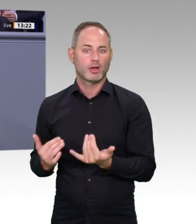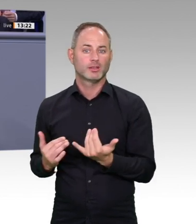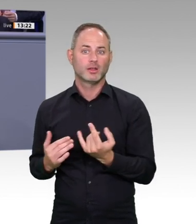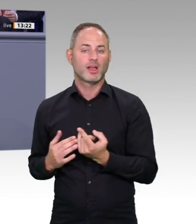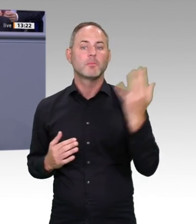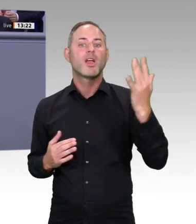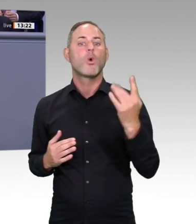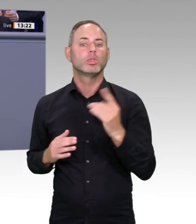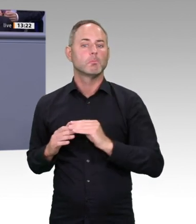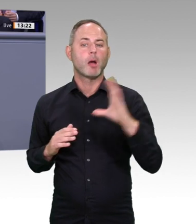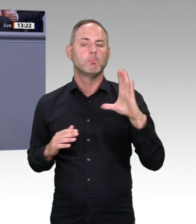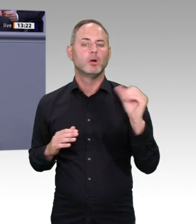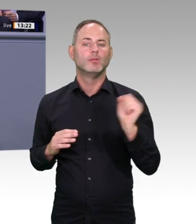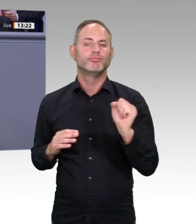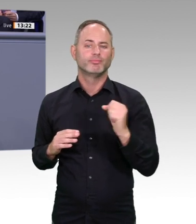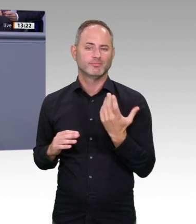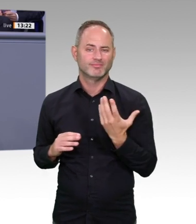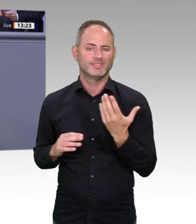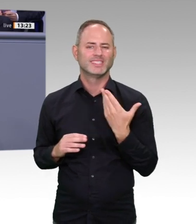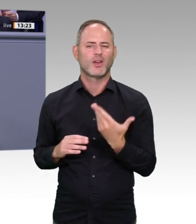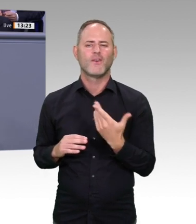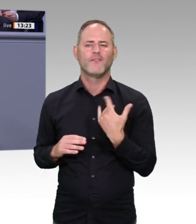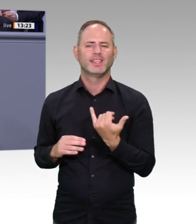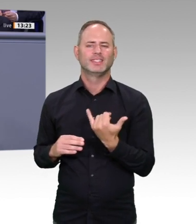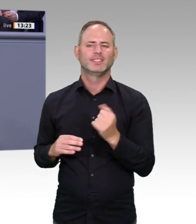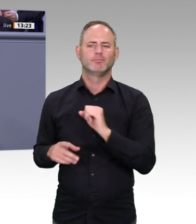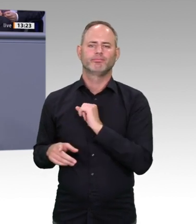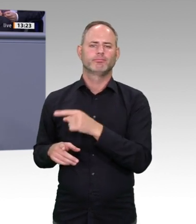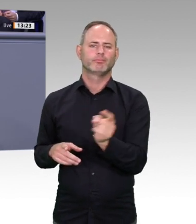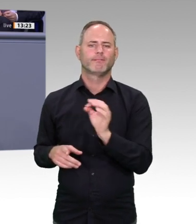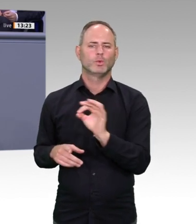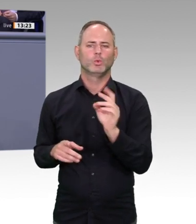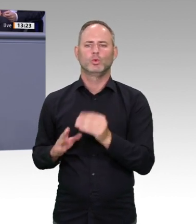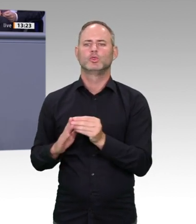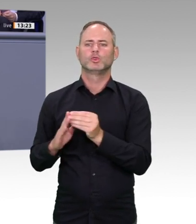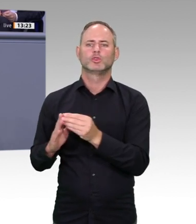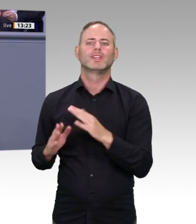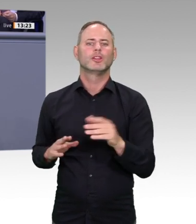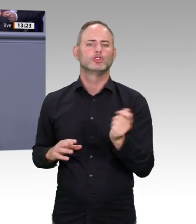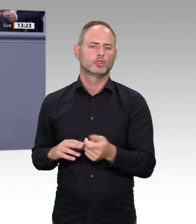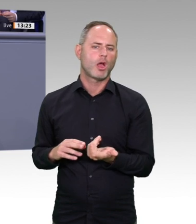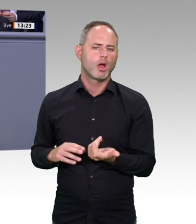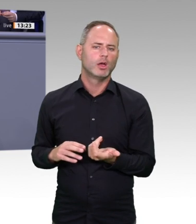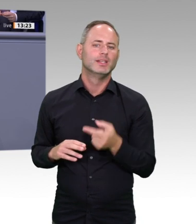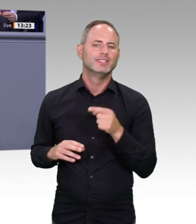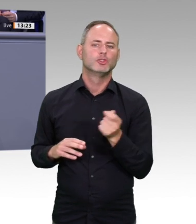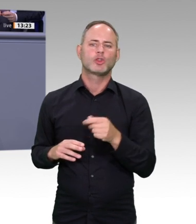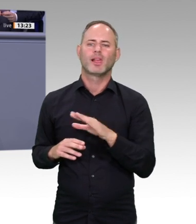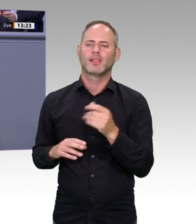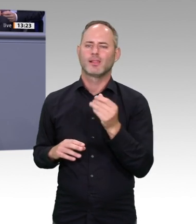der ersten Lesung hier im Bundestag war, unser digitales Familienleistunggesetz. Wir wollen, dass, wenn ein Kind geboren wird, die Geburtsurkunde, das